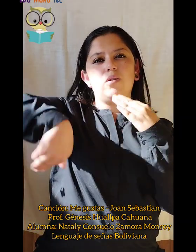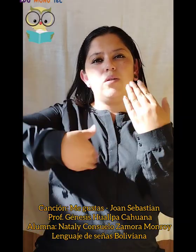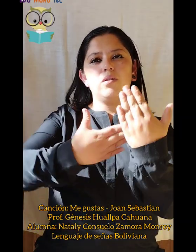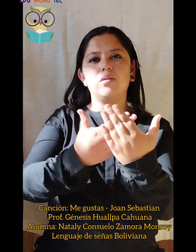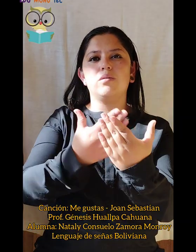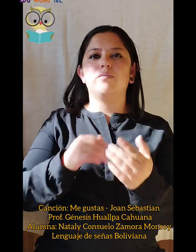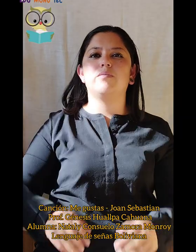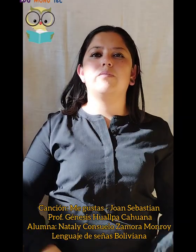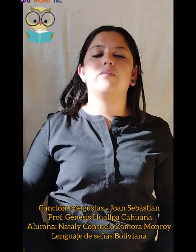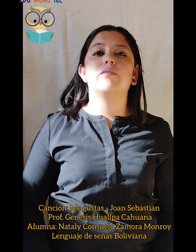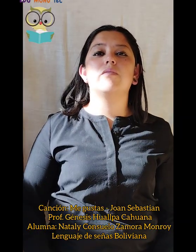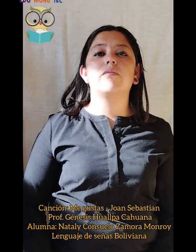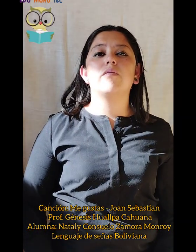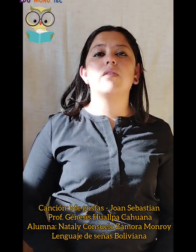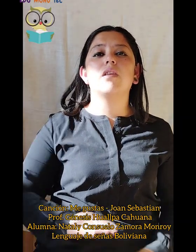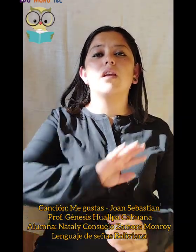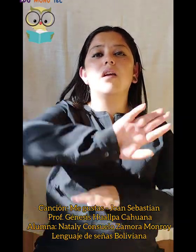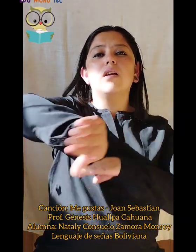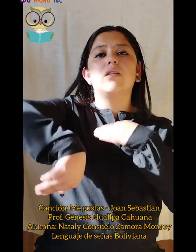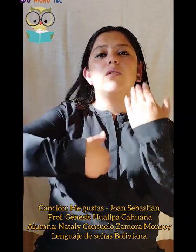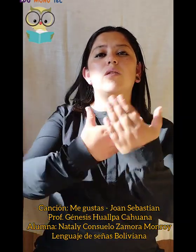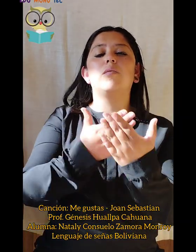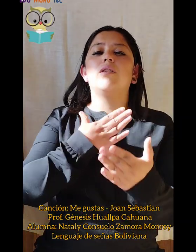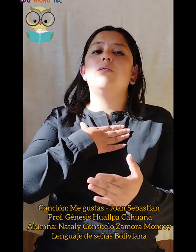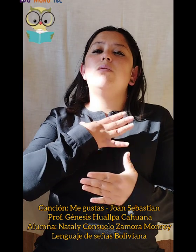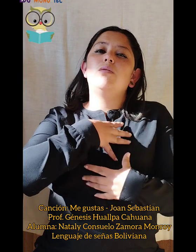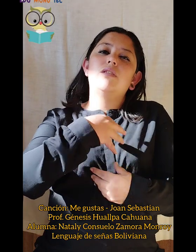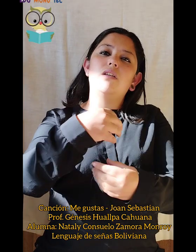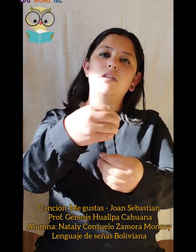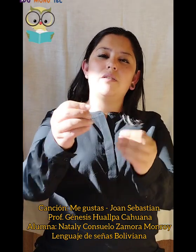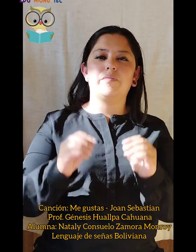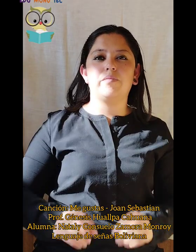todo Me gusta